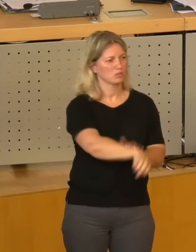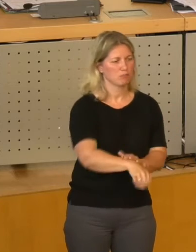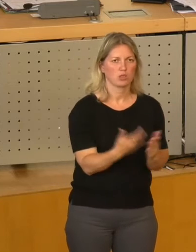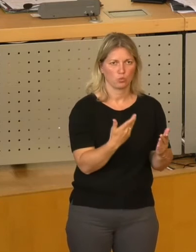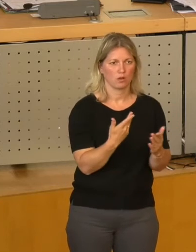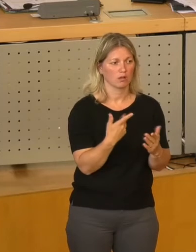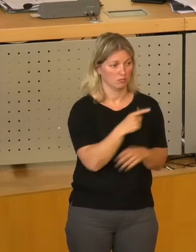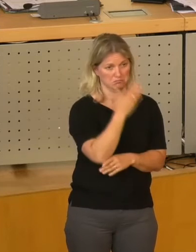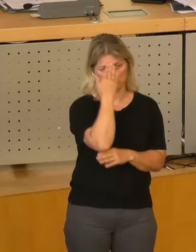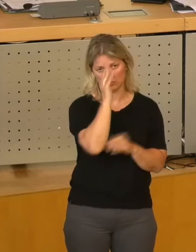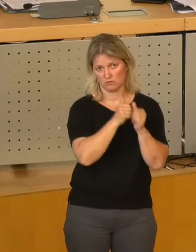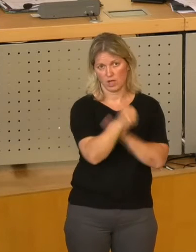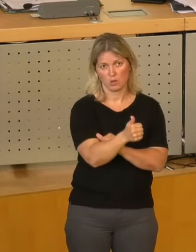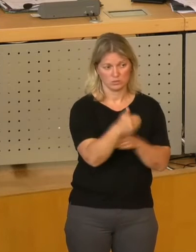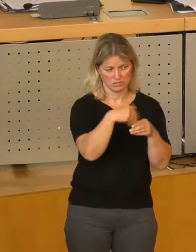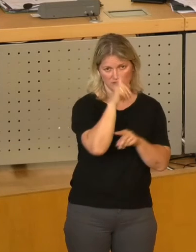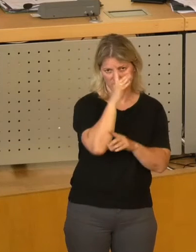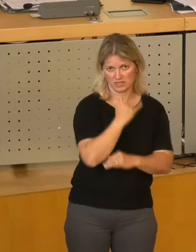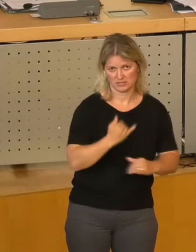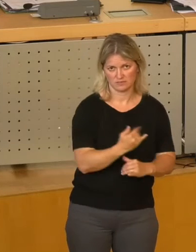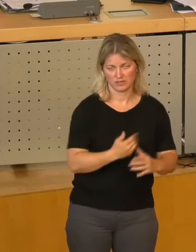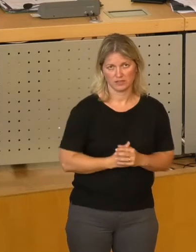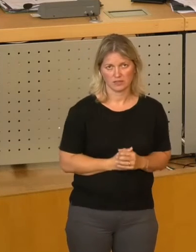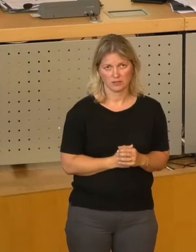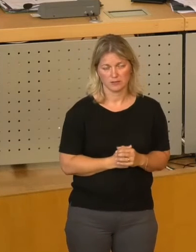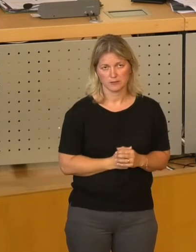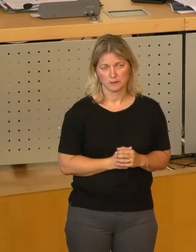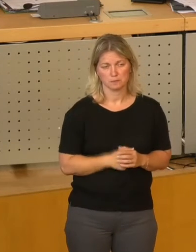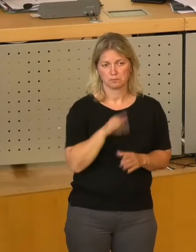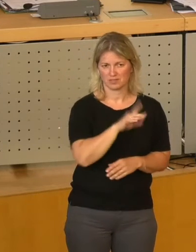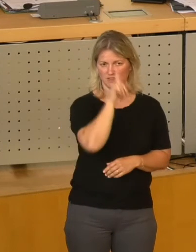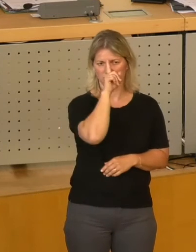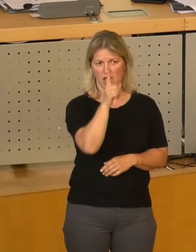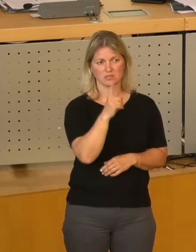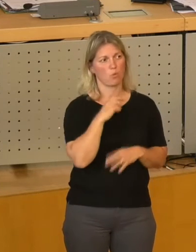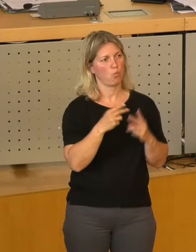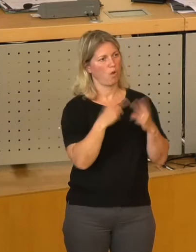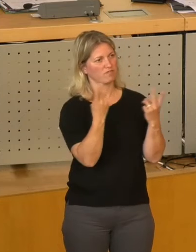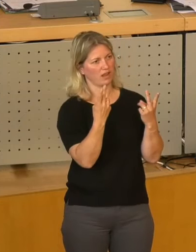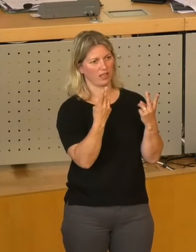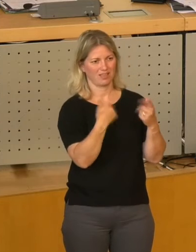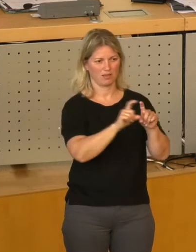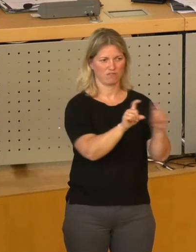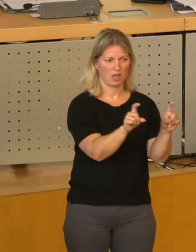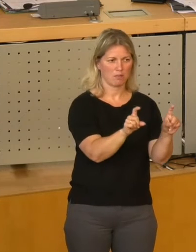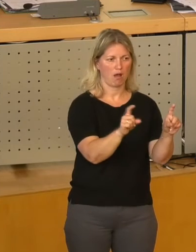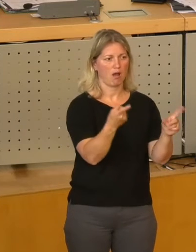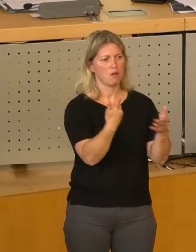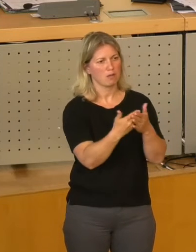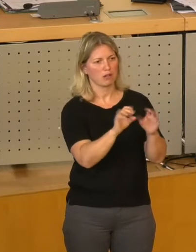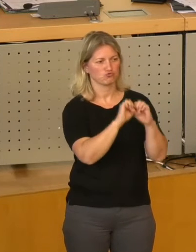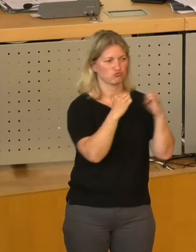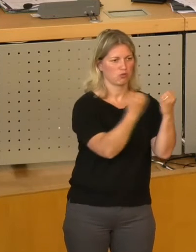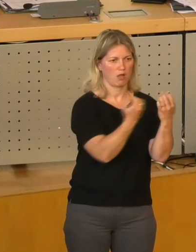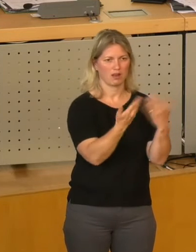Da kennen Sie sich ja aus. Sie wissen ja, wie man öffentliche Unternehmen, ob kommunal oder überhaupt staatliche Unternehmen,